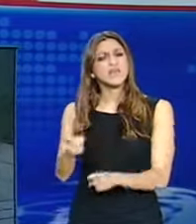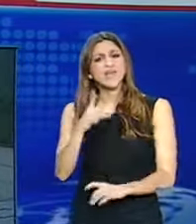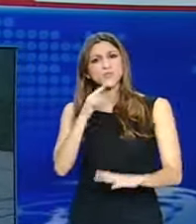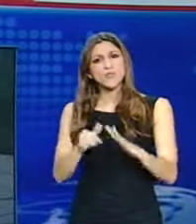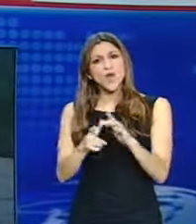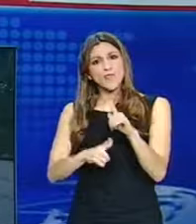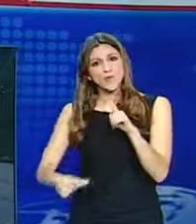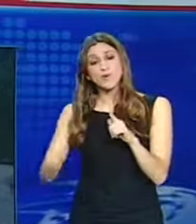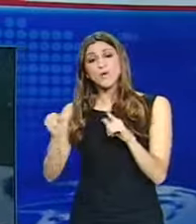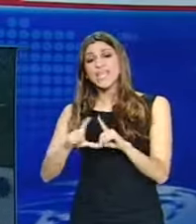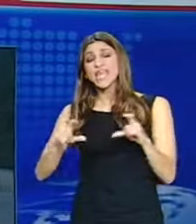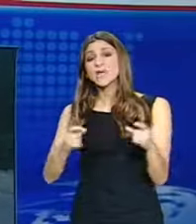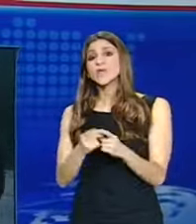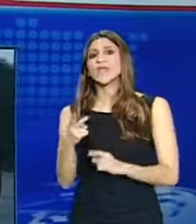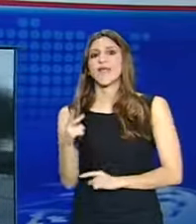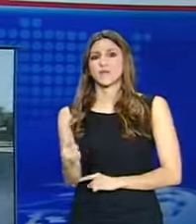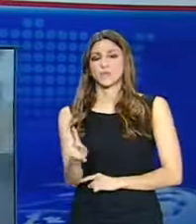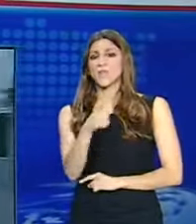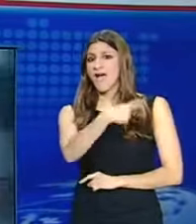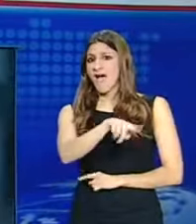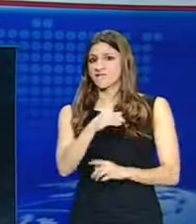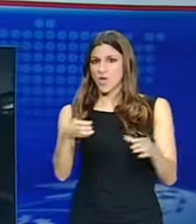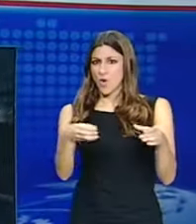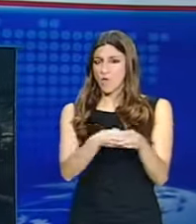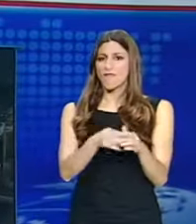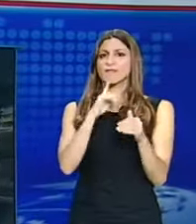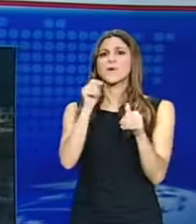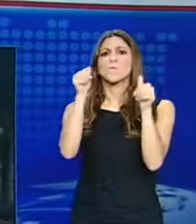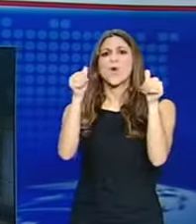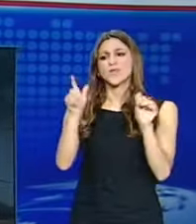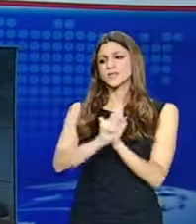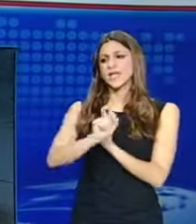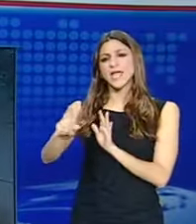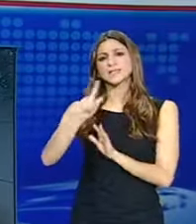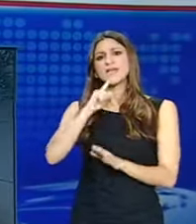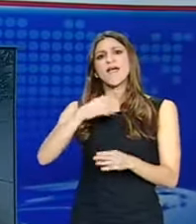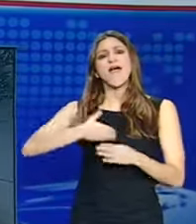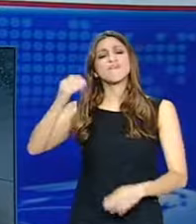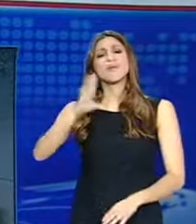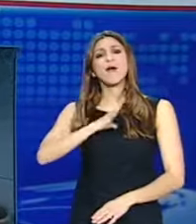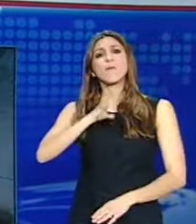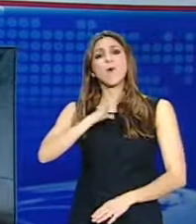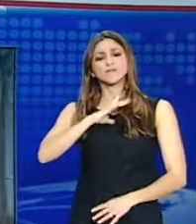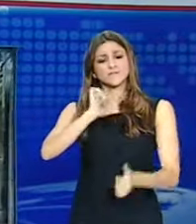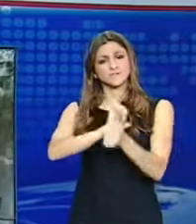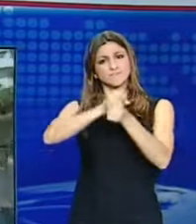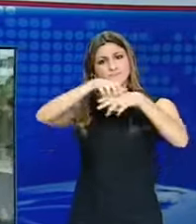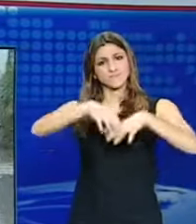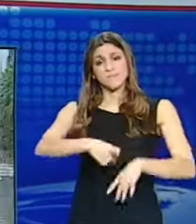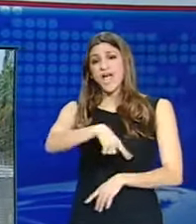προκήρυξη που έφτασε στα γραφεία της. Η επιστολή μεταξύ άλλων αναφέρει «Σας προειδοποιούμε και δεν πλωφάρουμε. Θα αρχίσουμε από τα εγγόνια σας, θα πάμε